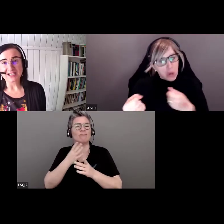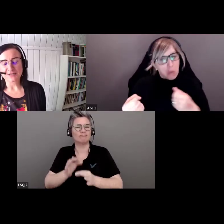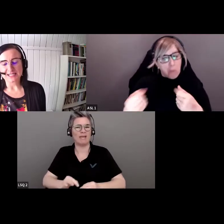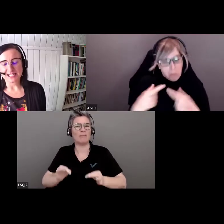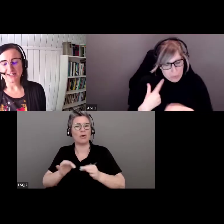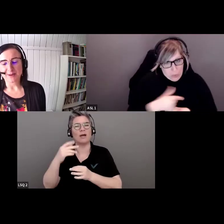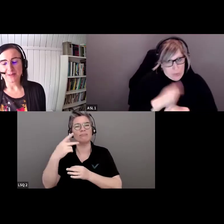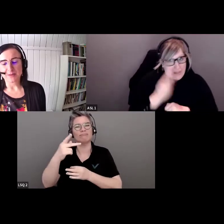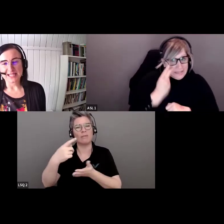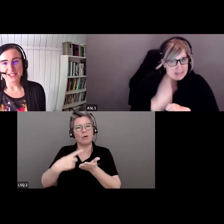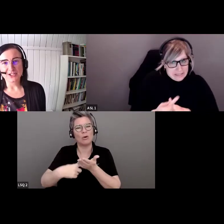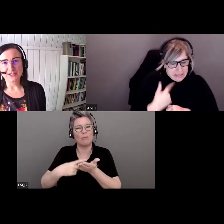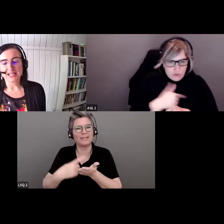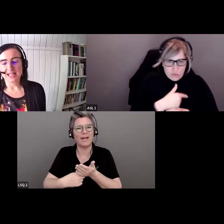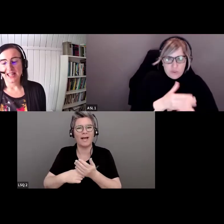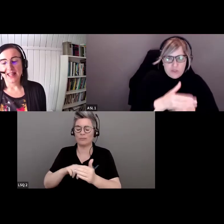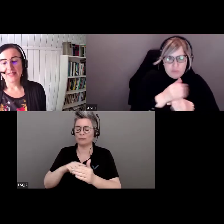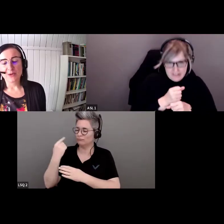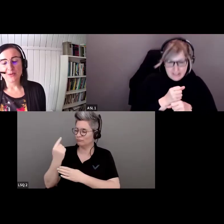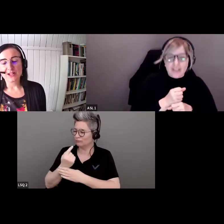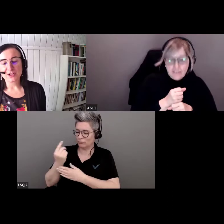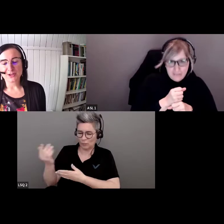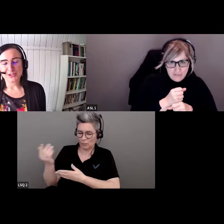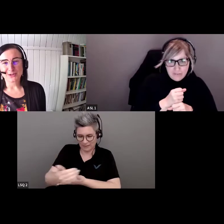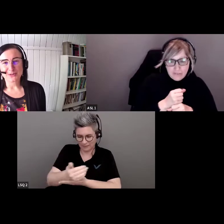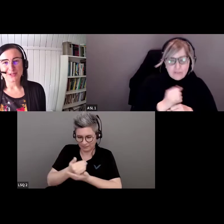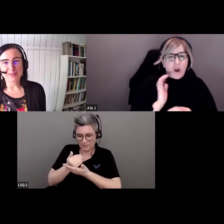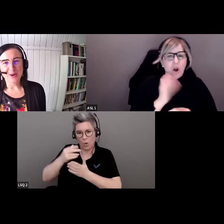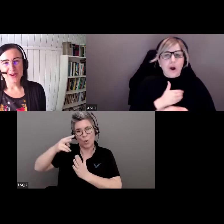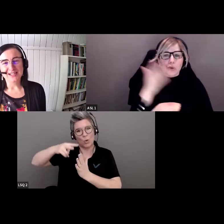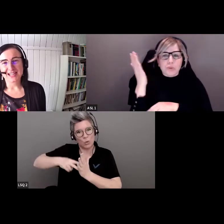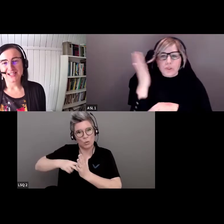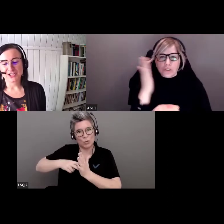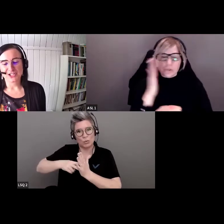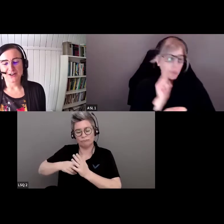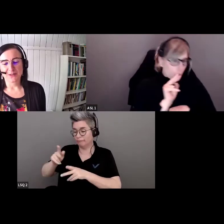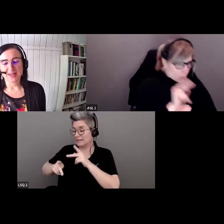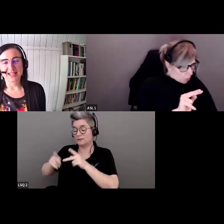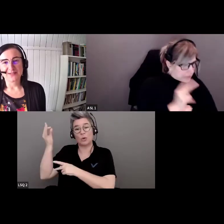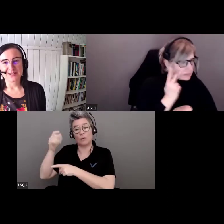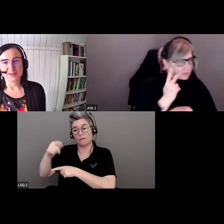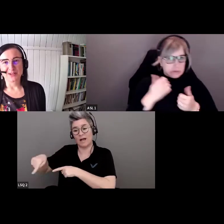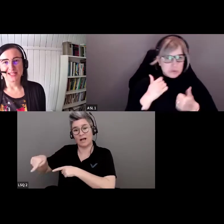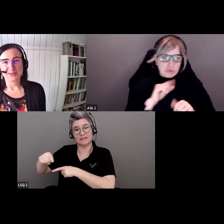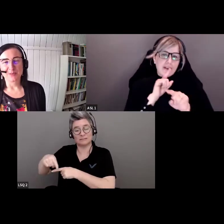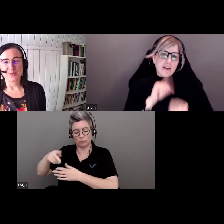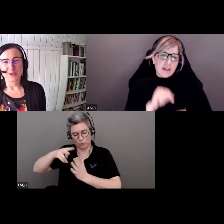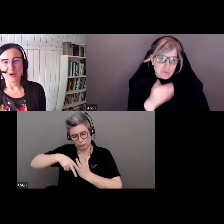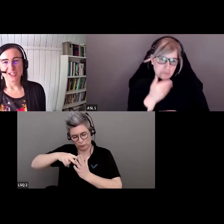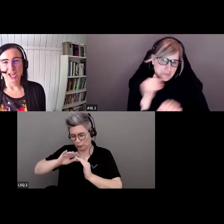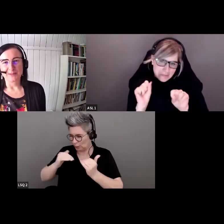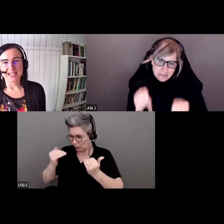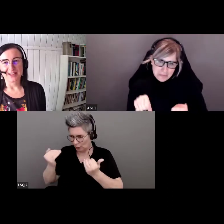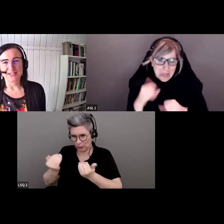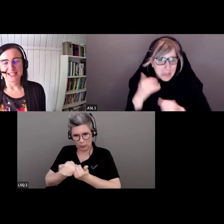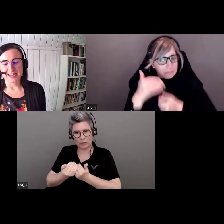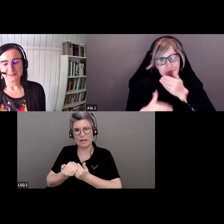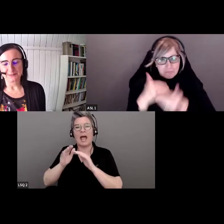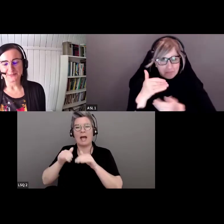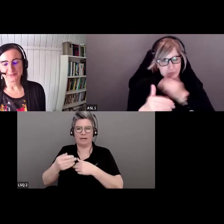commentaires sont tous lus par les conférenciers et que nous y